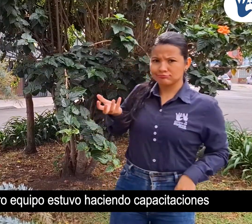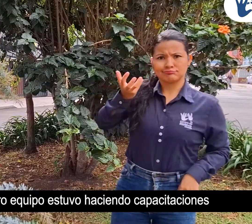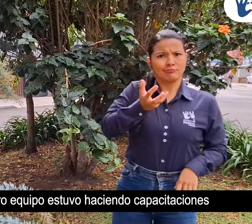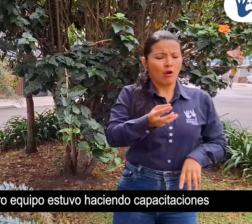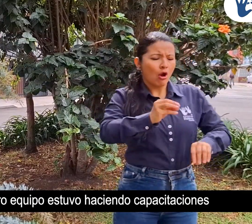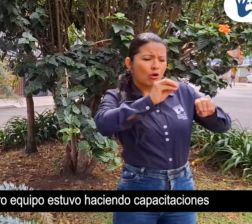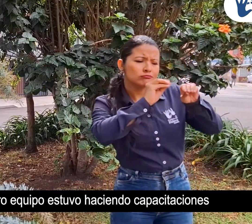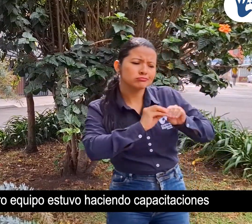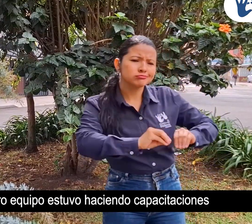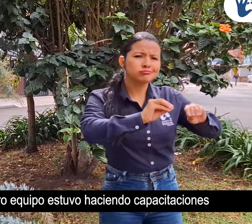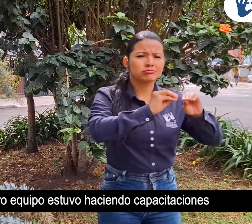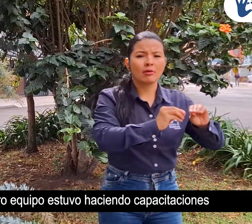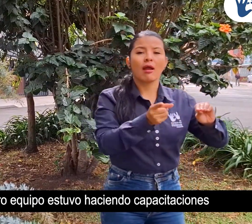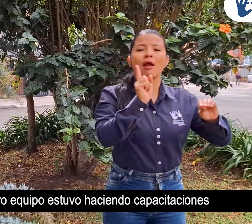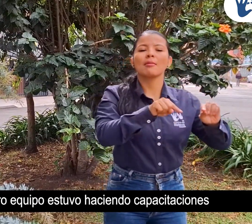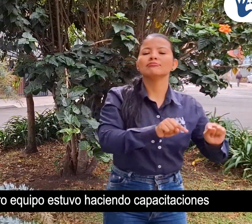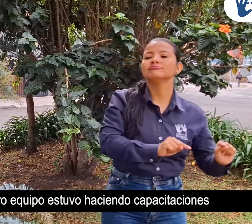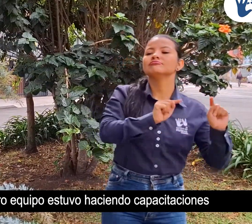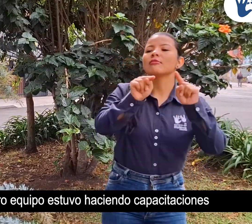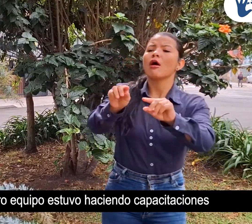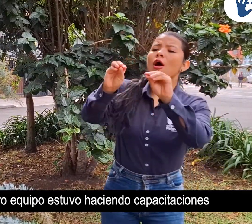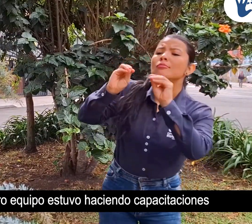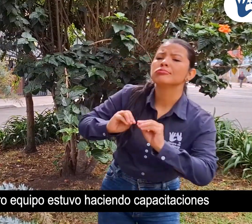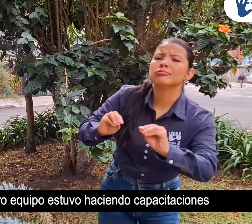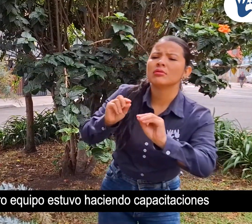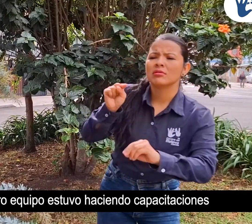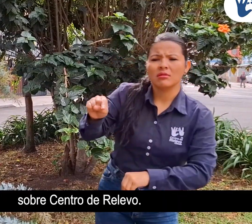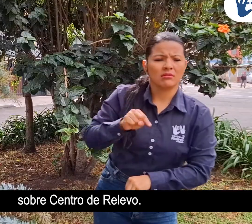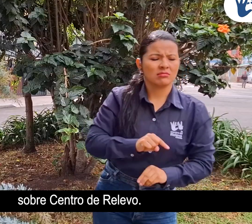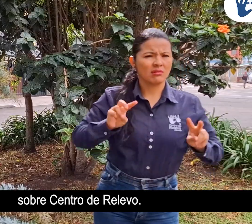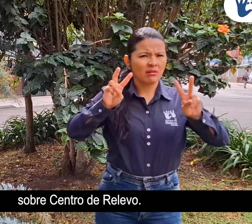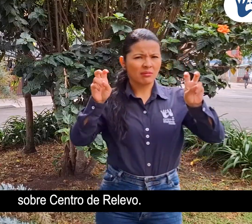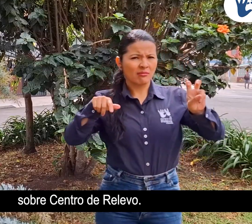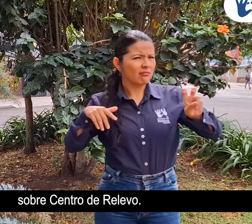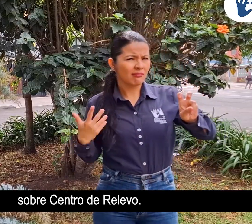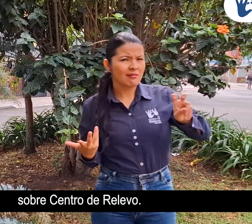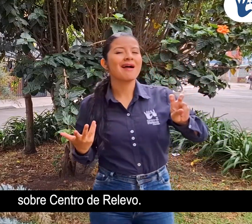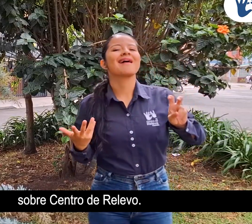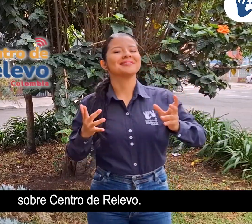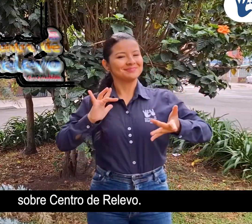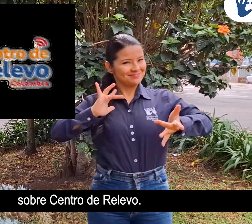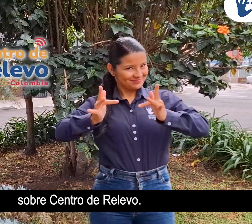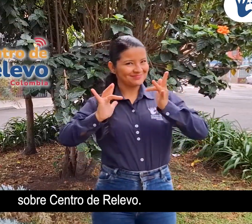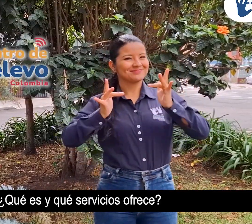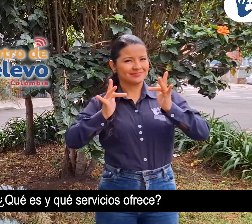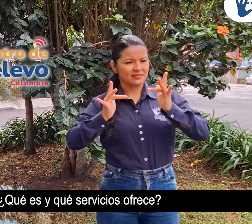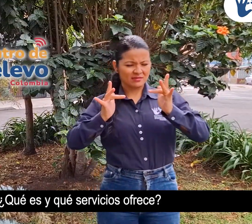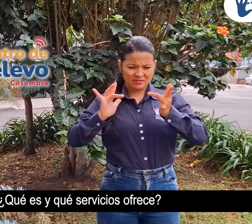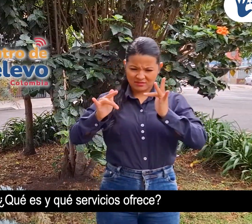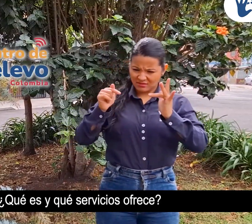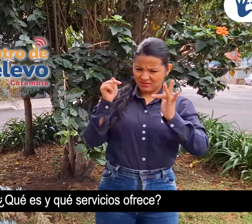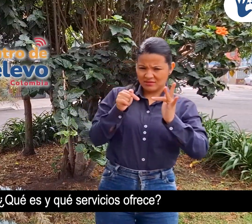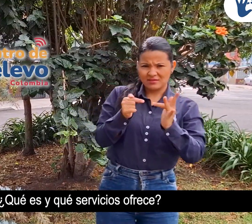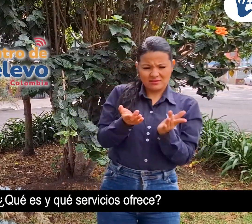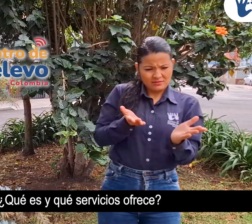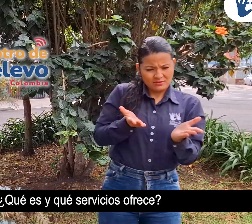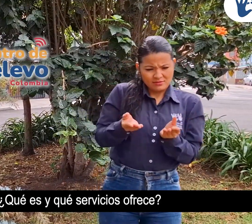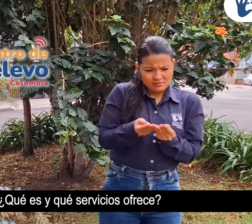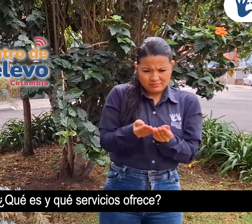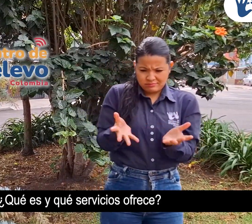estuvo haciendo capacitaciones sobre centro de relevo. ¿Qué es y qué servicios